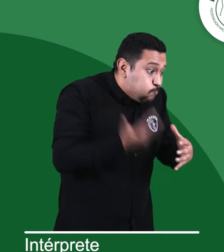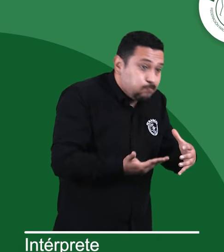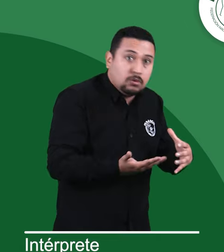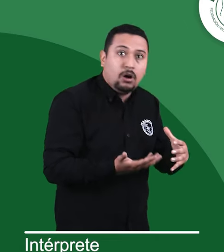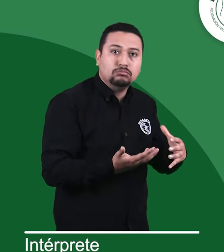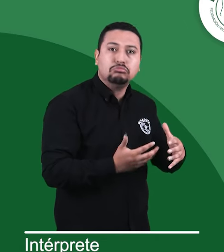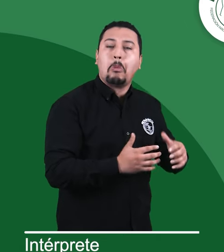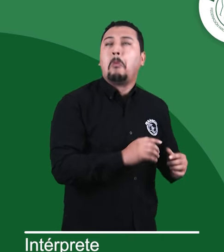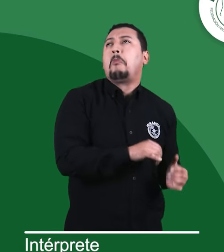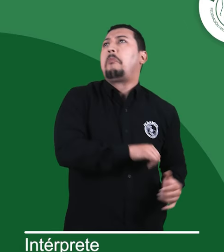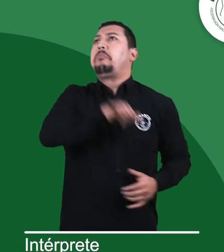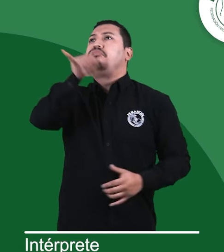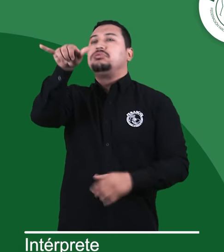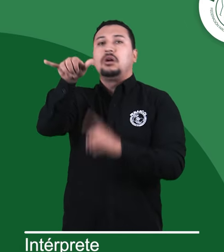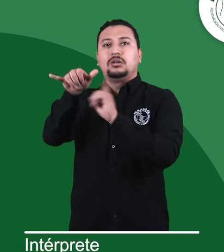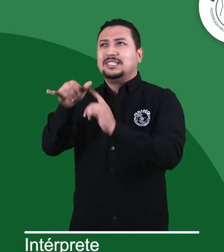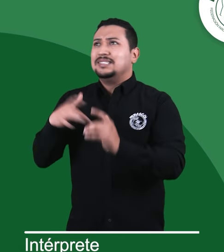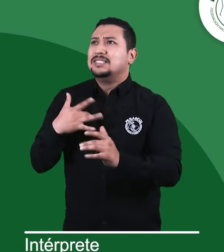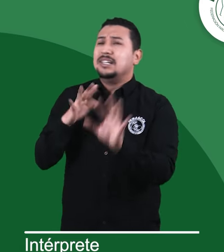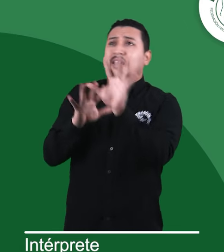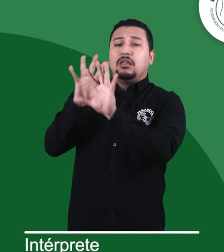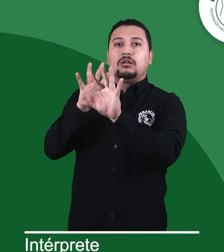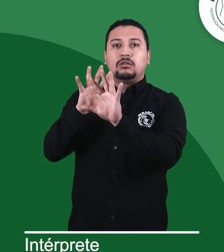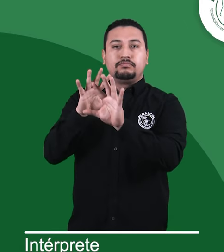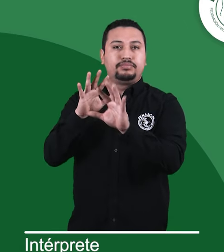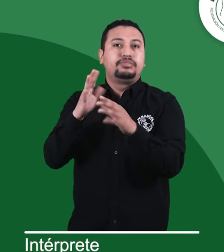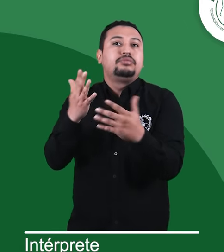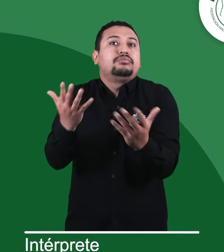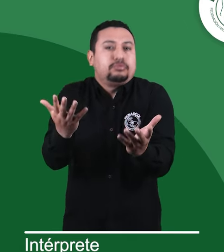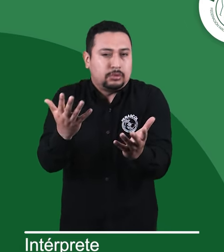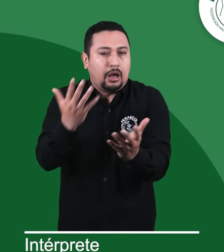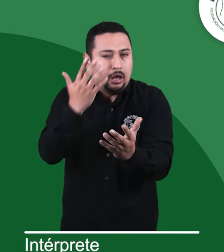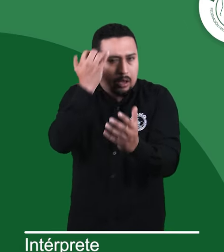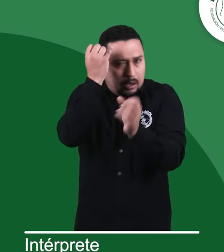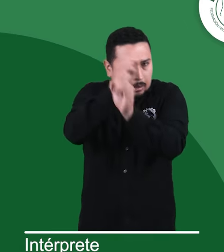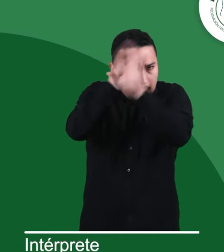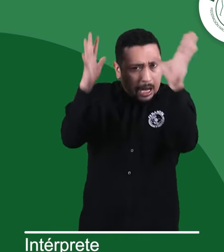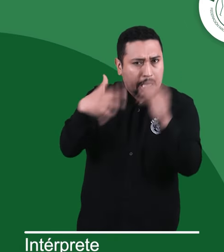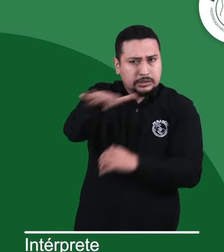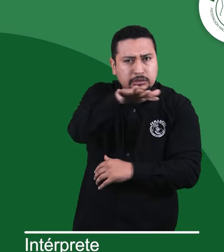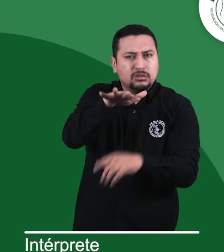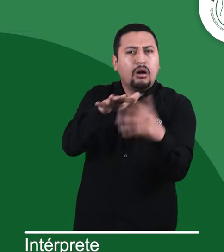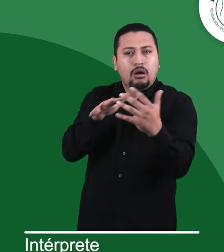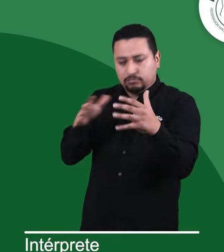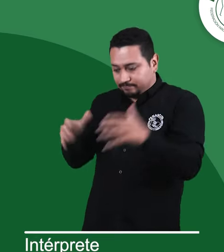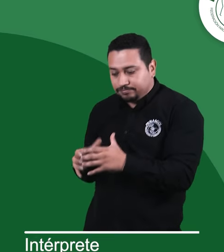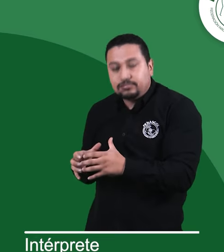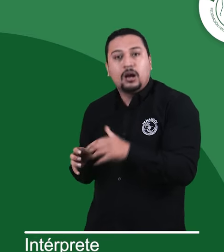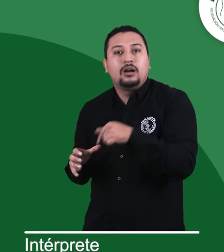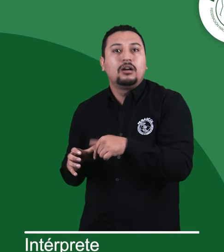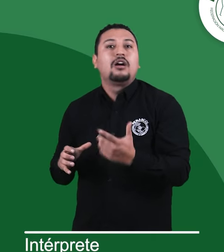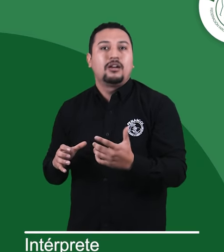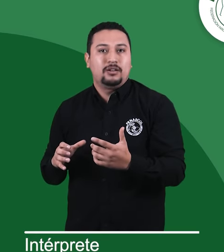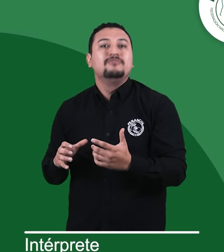que tiene la capacidad de escucha, pues imagínense lo que le pasa a las minorías que tienen